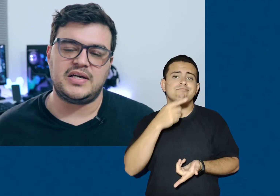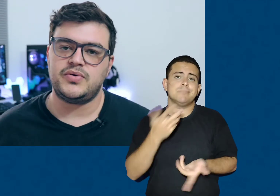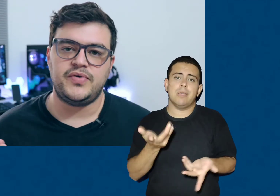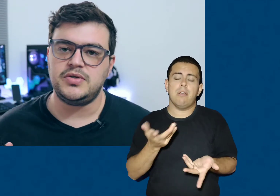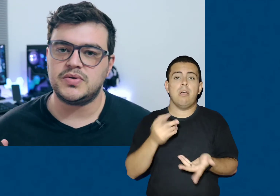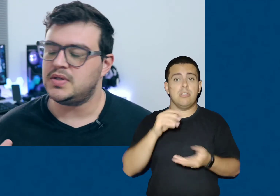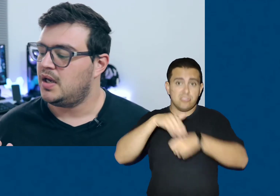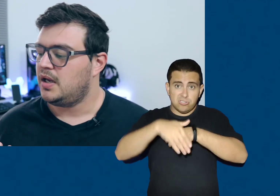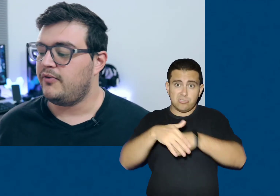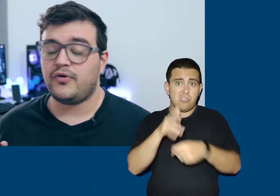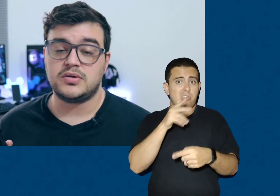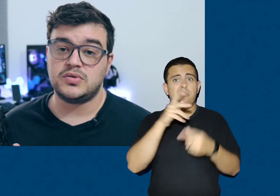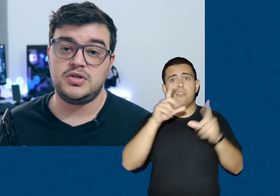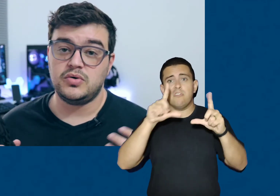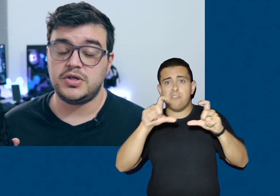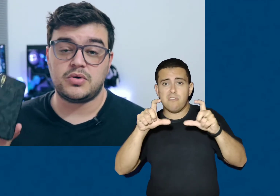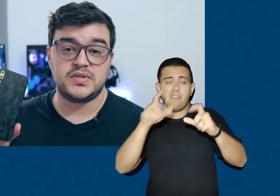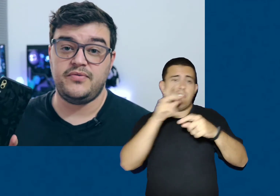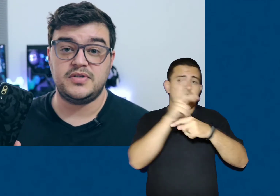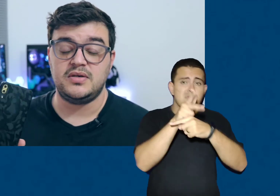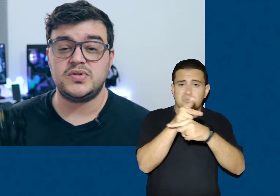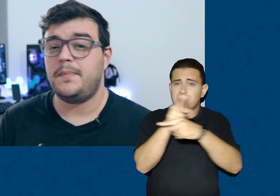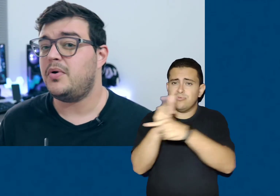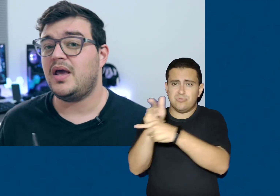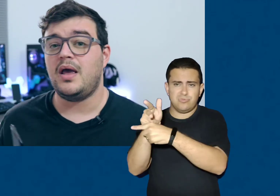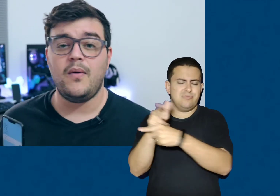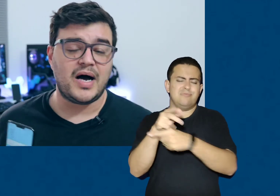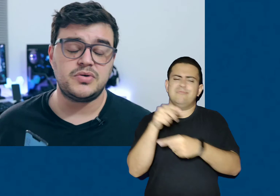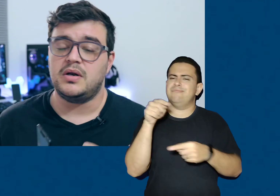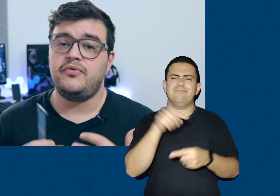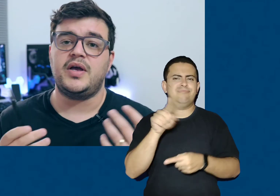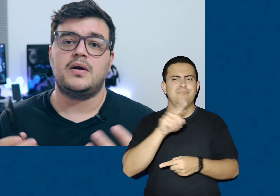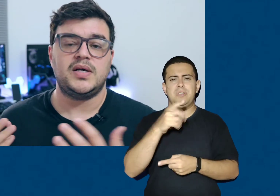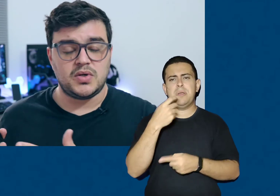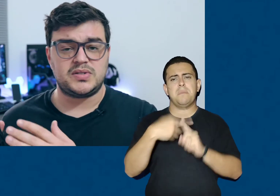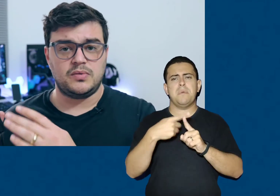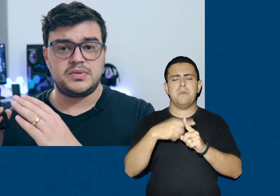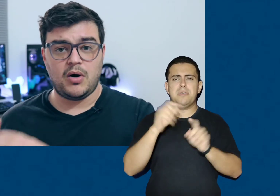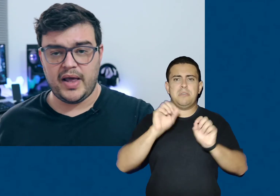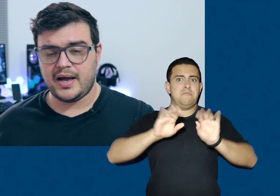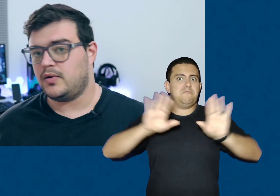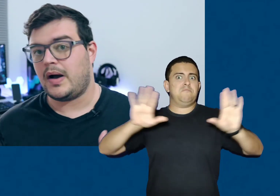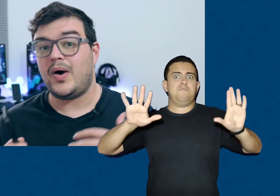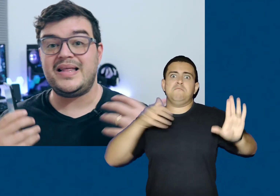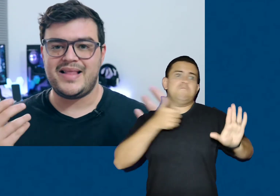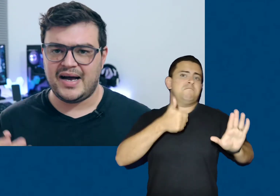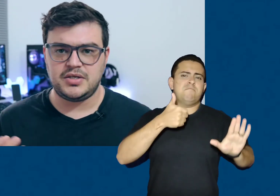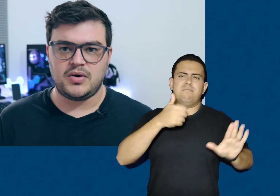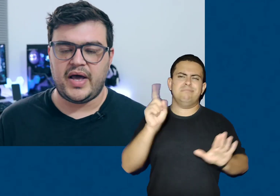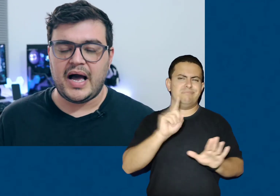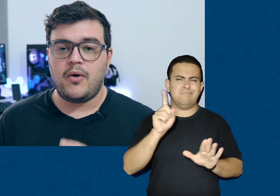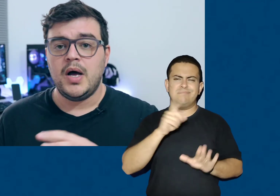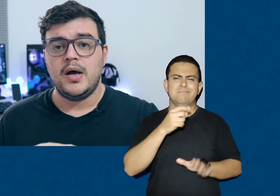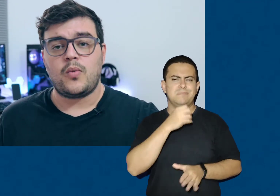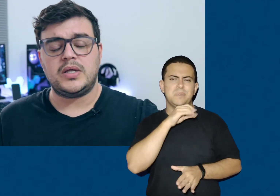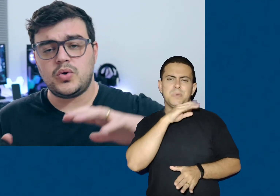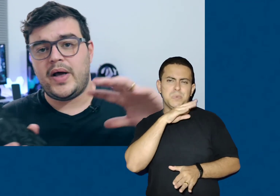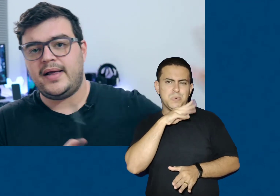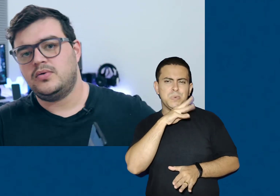faço vídeos e fotos de noite com o Zenfone 5Z, porque eu acho que não fica numa resolução tão legal, numa qualidade tão legal, quanto é